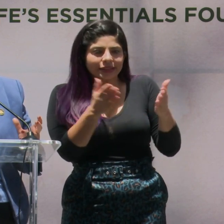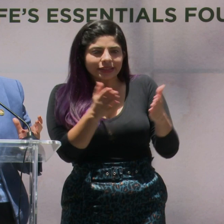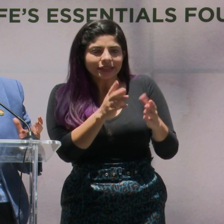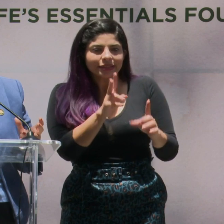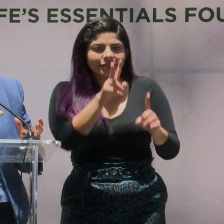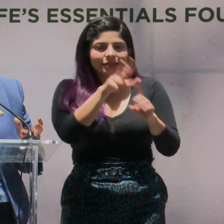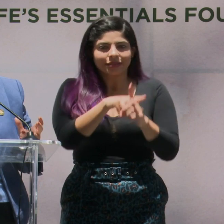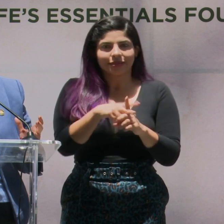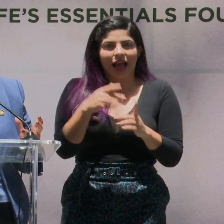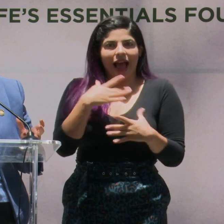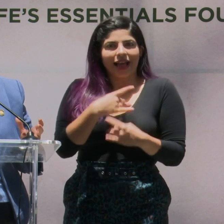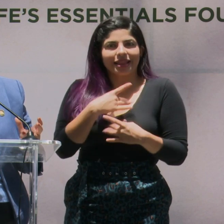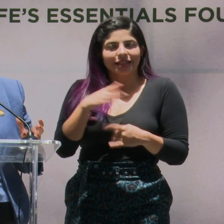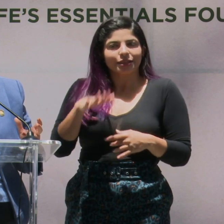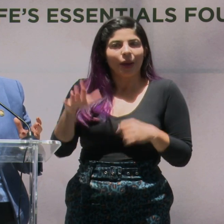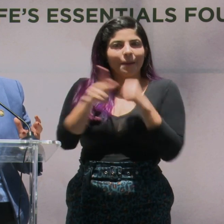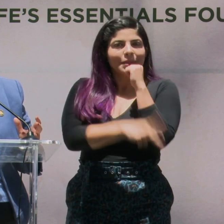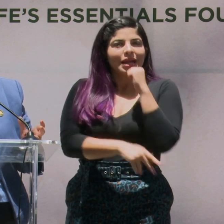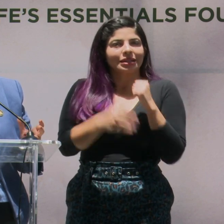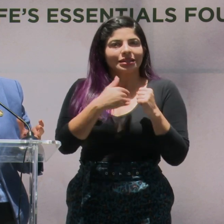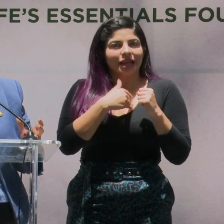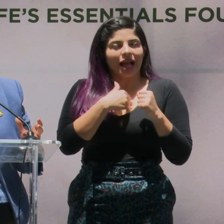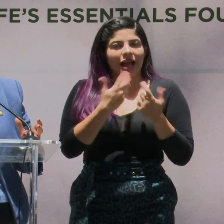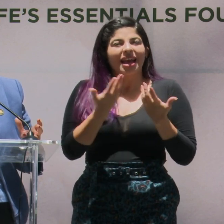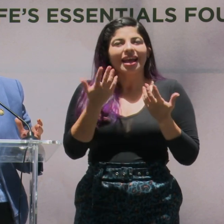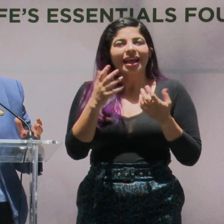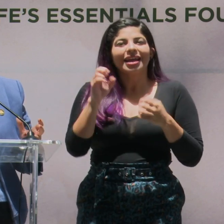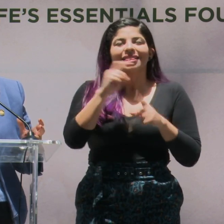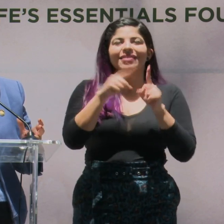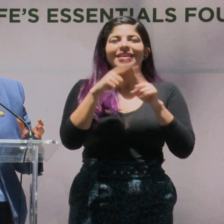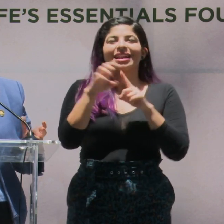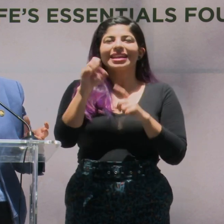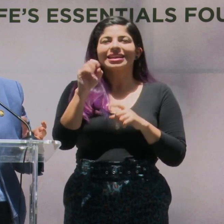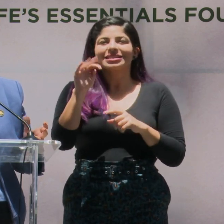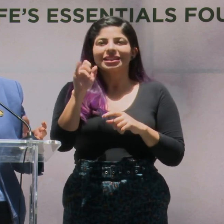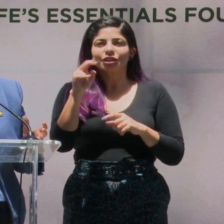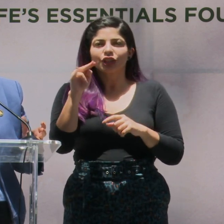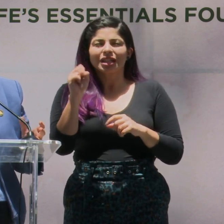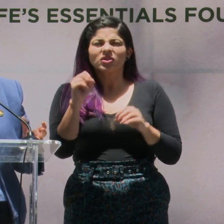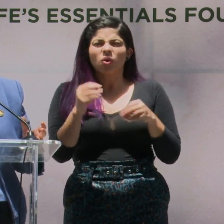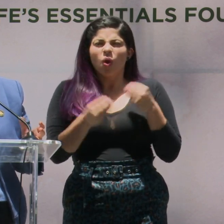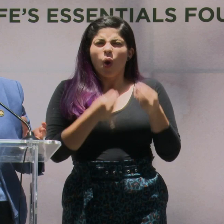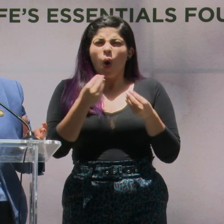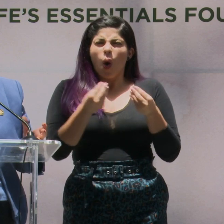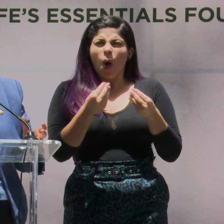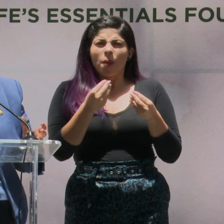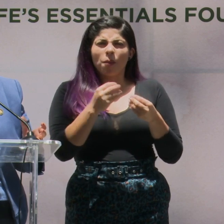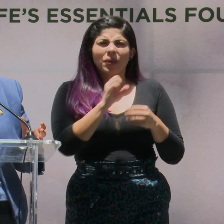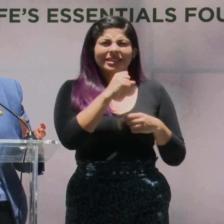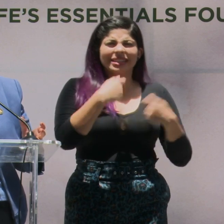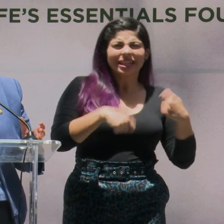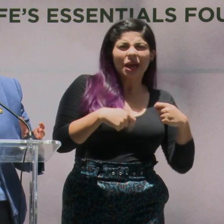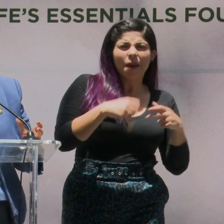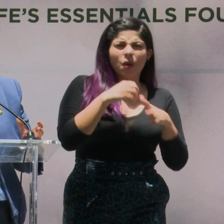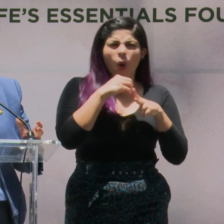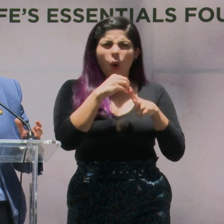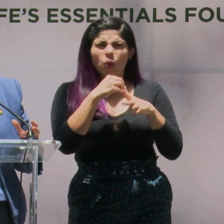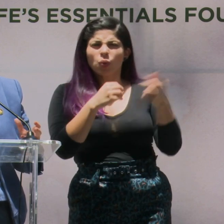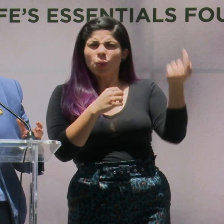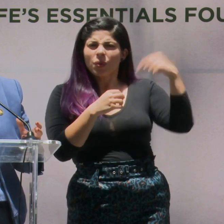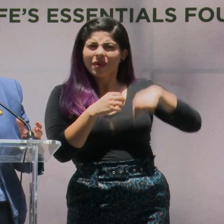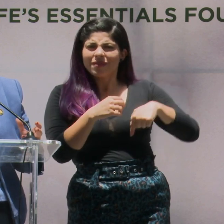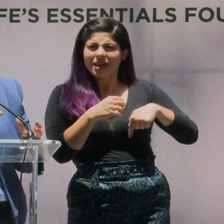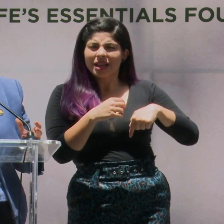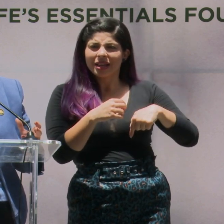situaciones que tenemos en el país que es la estacionalidad. ¿Cómo hacemos para que vengan en mayo, septiembre y octubre? Con